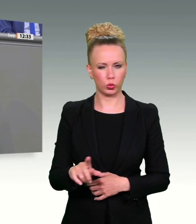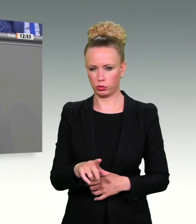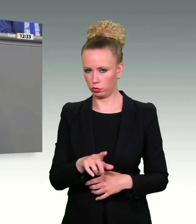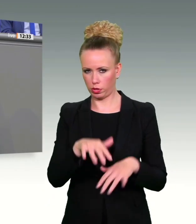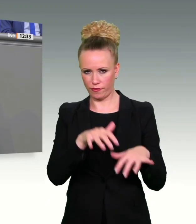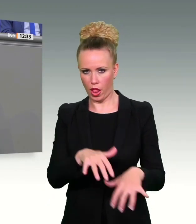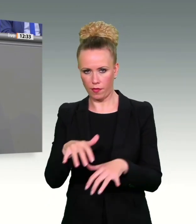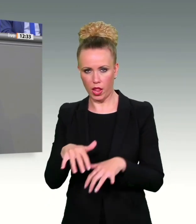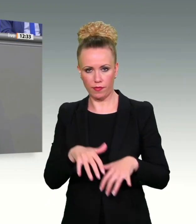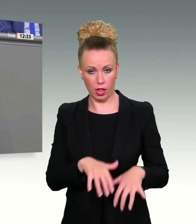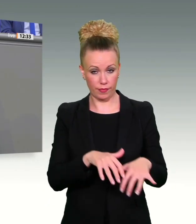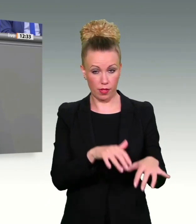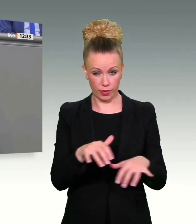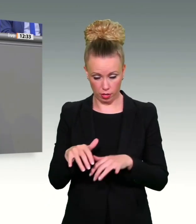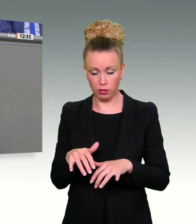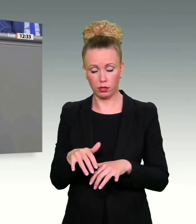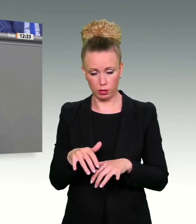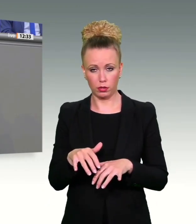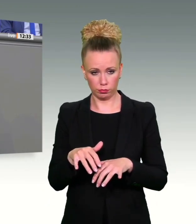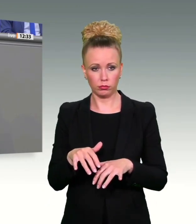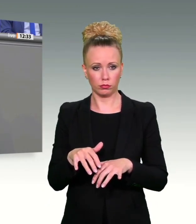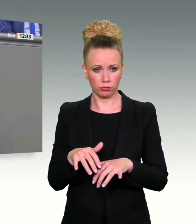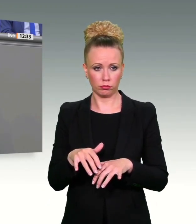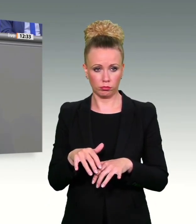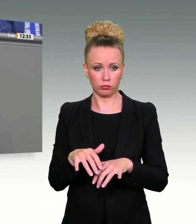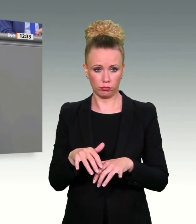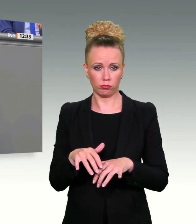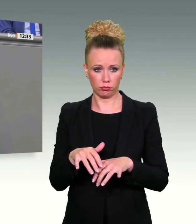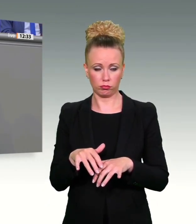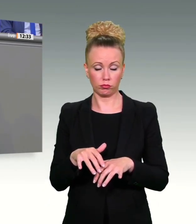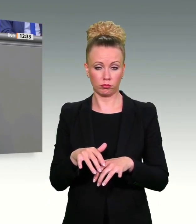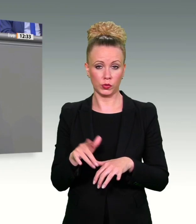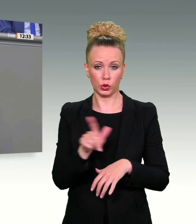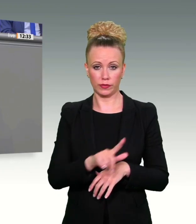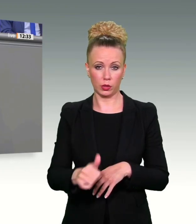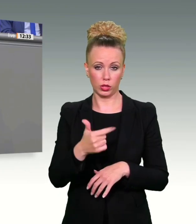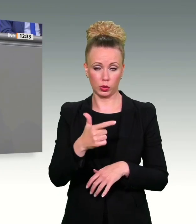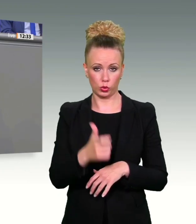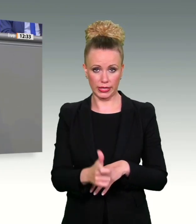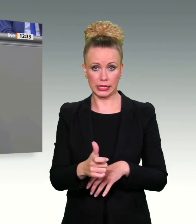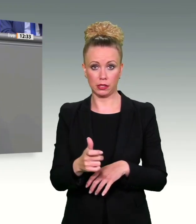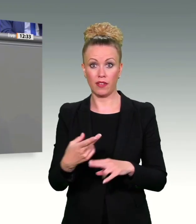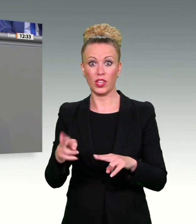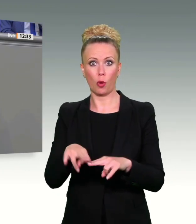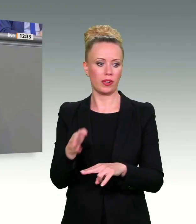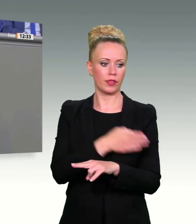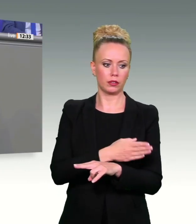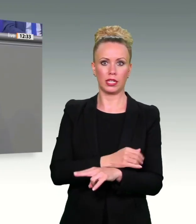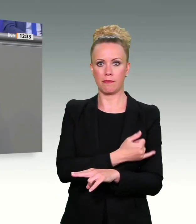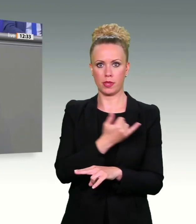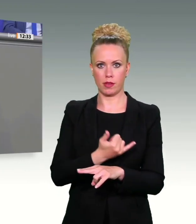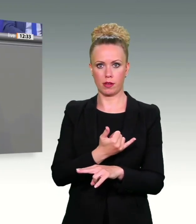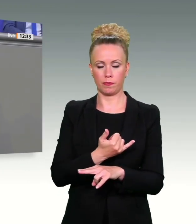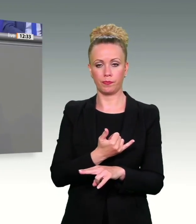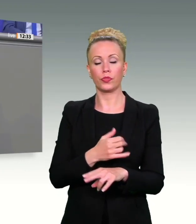sich die Fallzahlen im Vergleich zu davor quasi verdoppelt. Es sind sage und schreibe 15 000